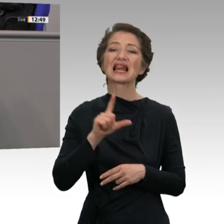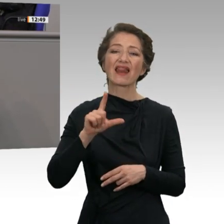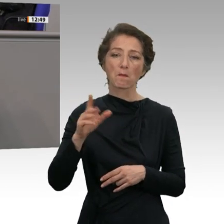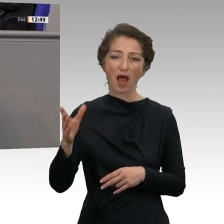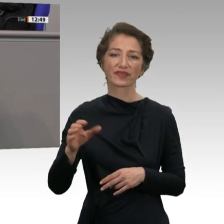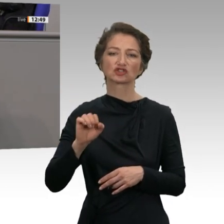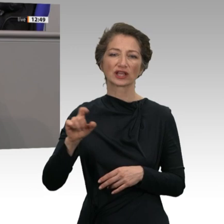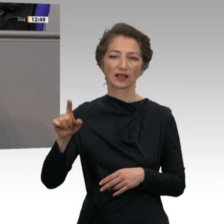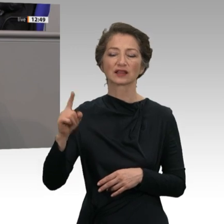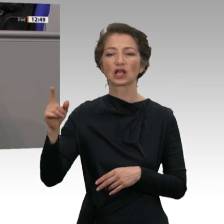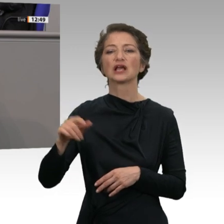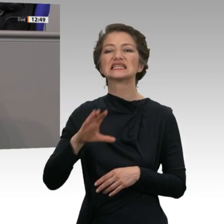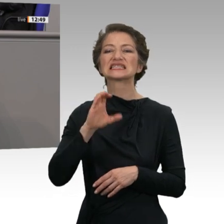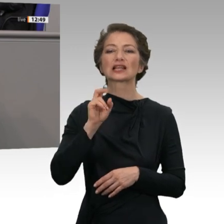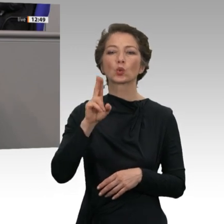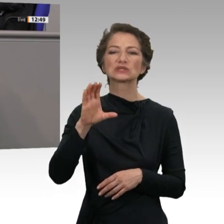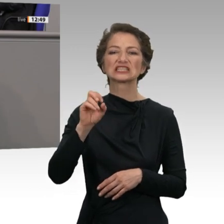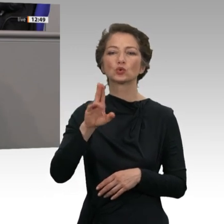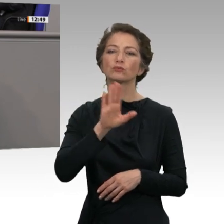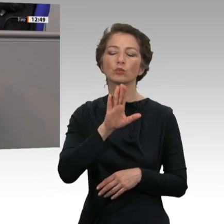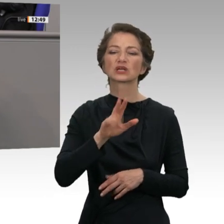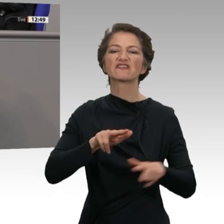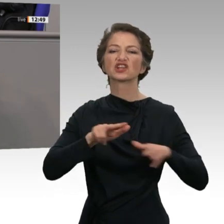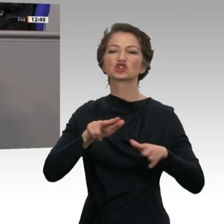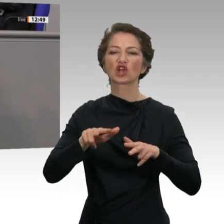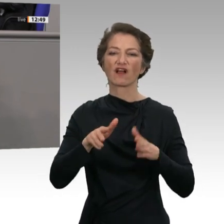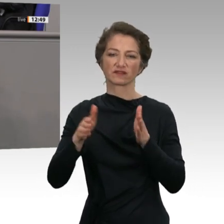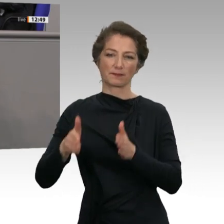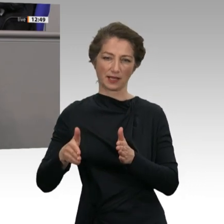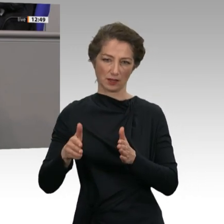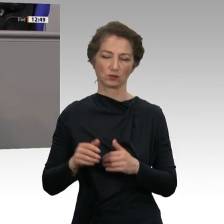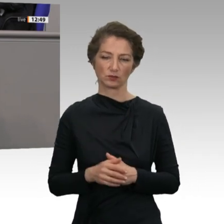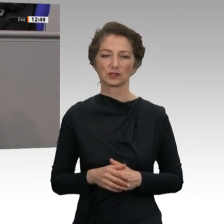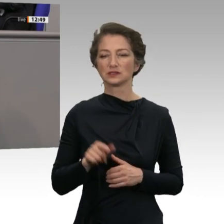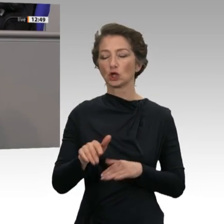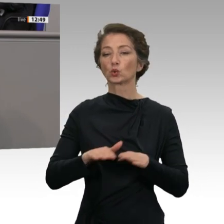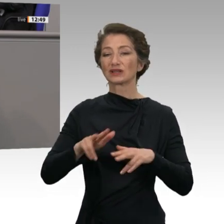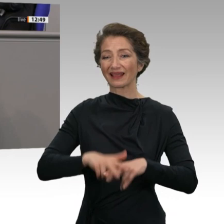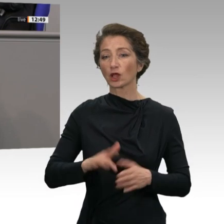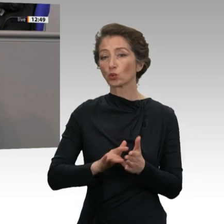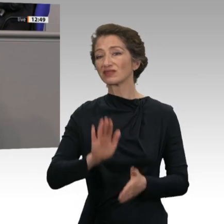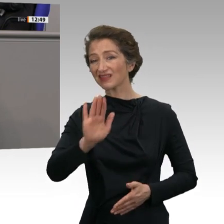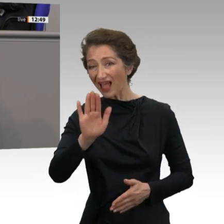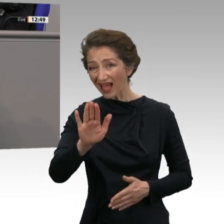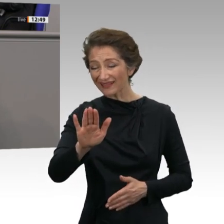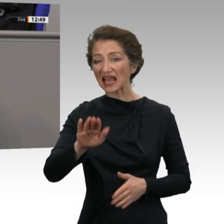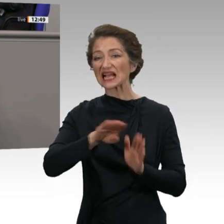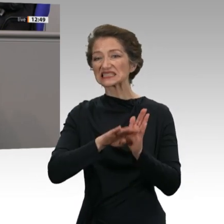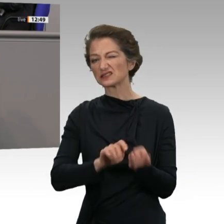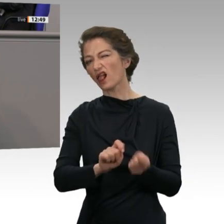Wirtschaftsflügel der CDU und CSU. Gegen Altersarmut wird die sogenannte Grundrente wegen Ihrer Verschlechterung des Gesetzentwurfs nicht